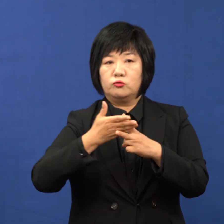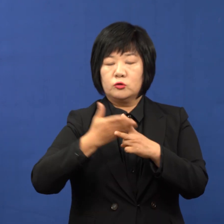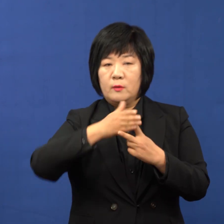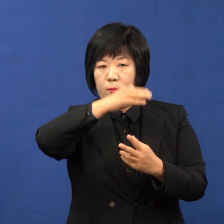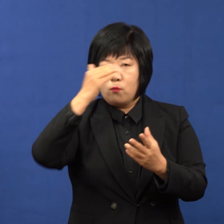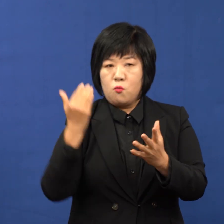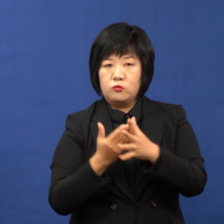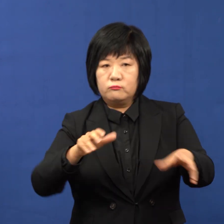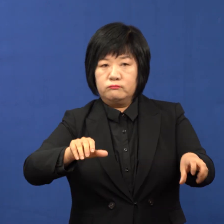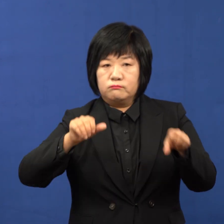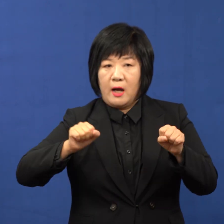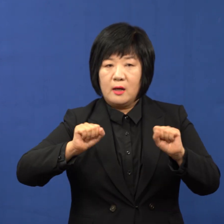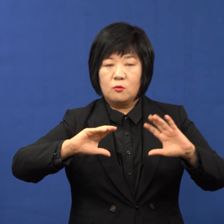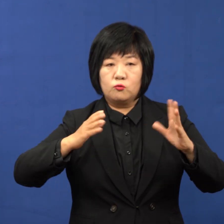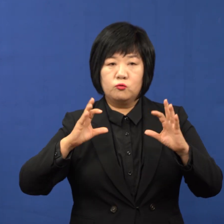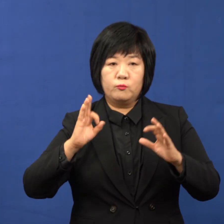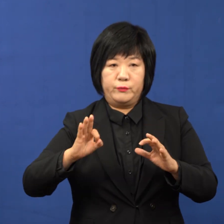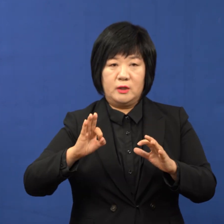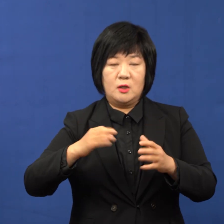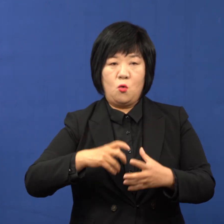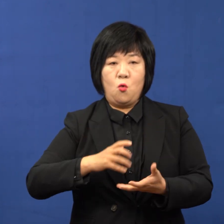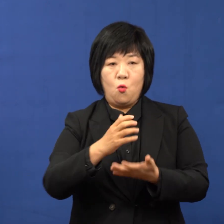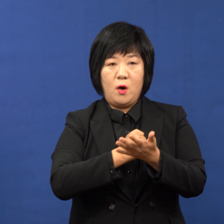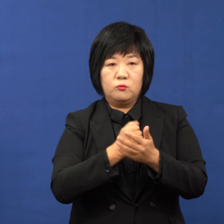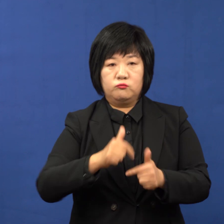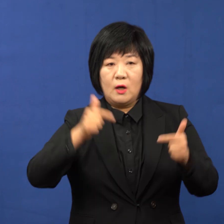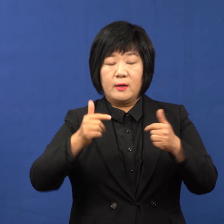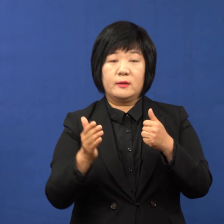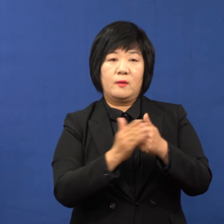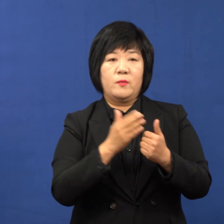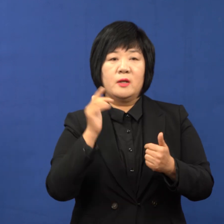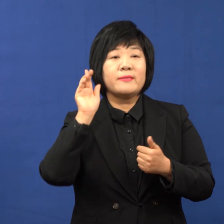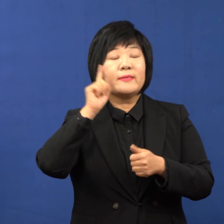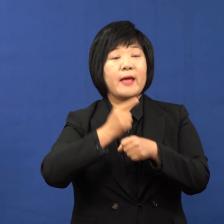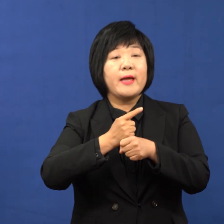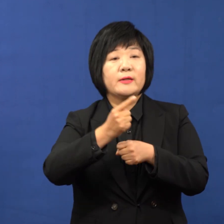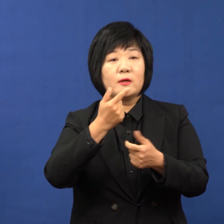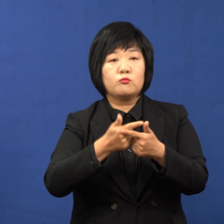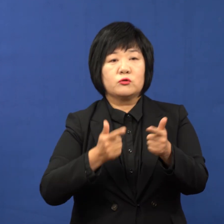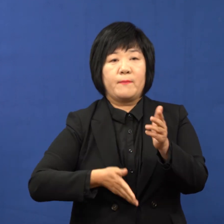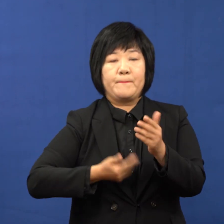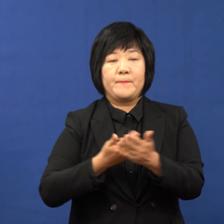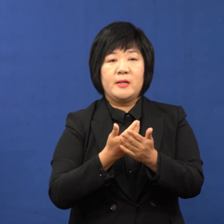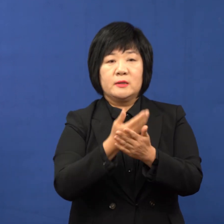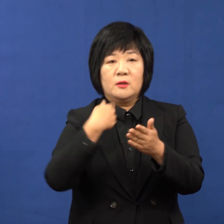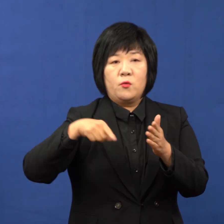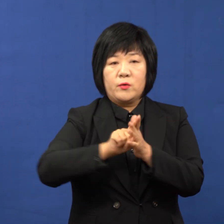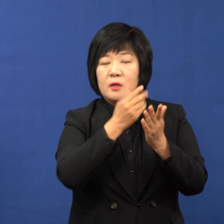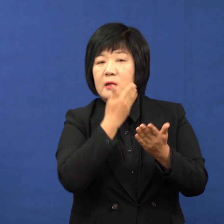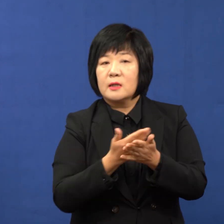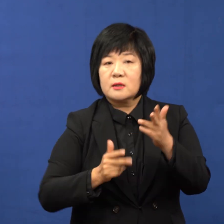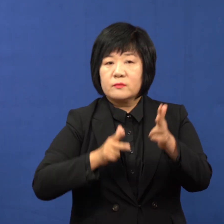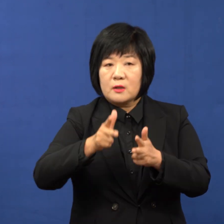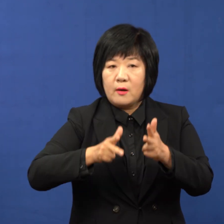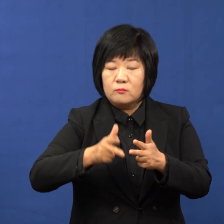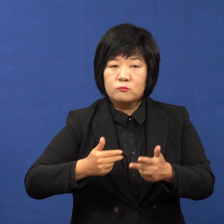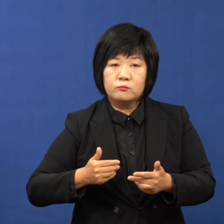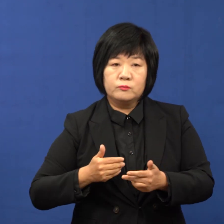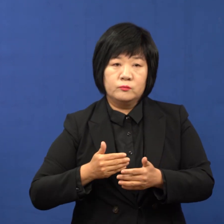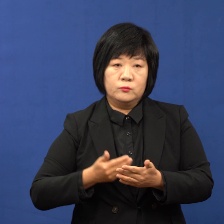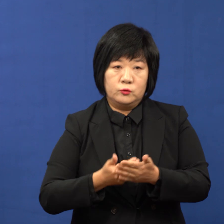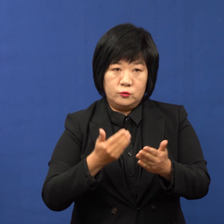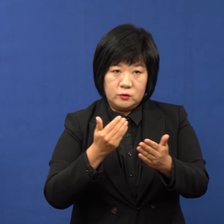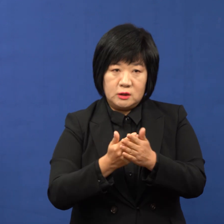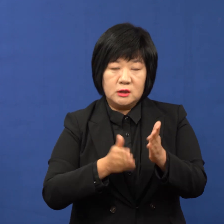분야 모두 국비 확보육이 늘어난 만큼 내년에는 부산 발전을 위한 핵심 사업 추진과 시민 복리 정진에